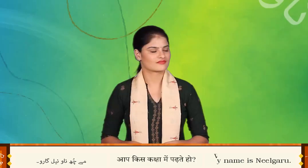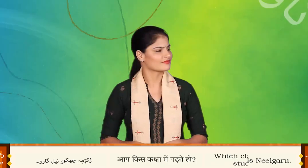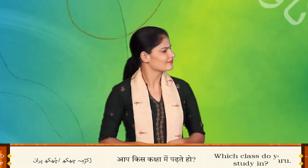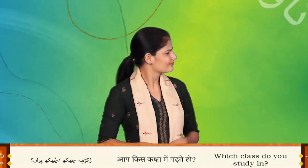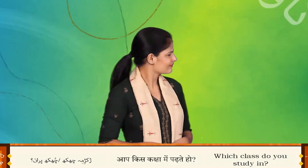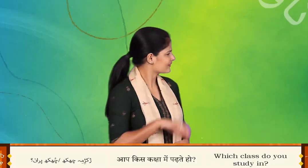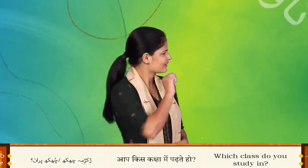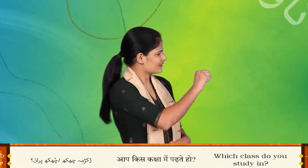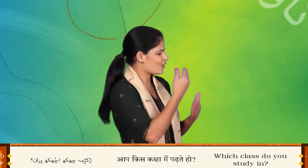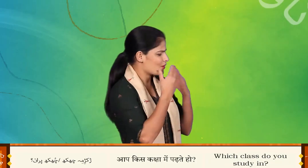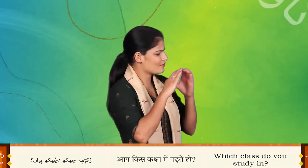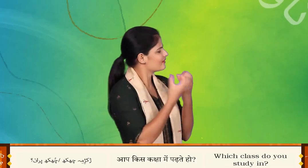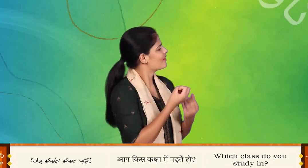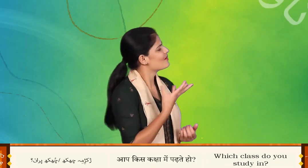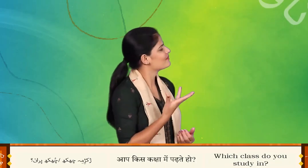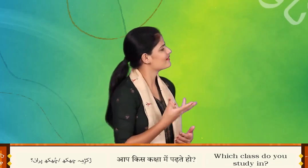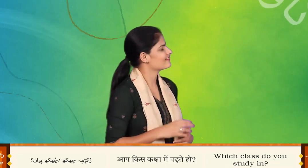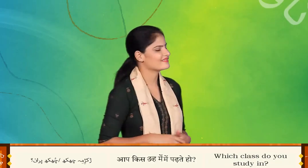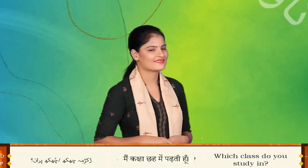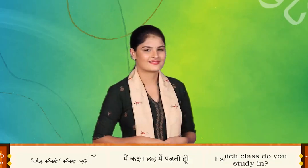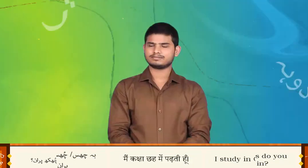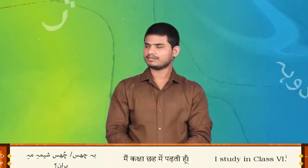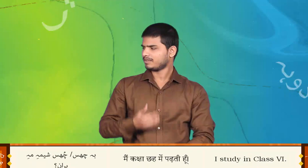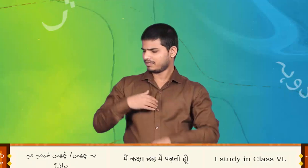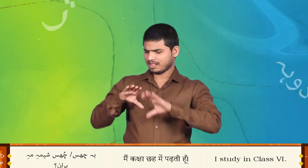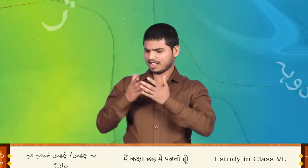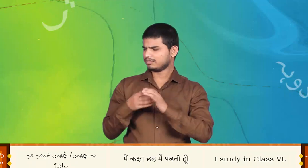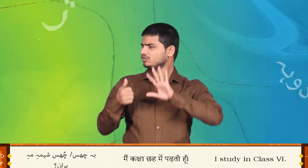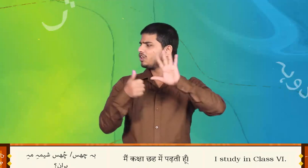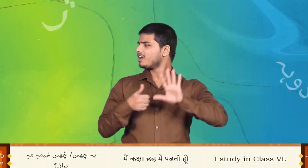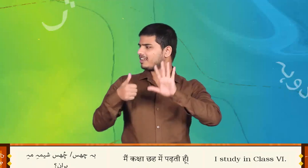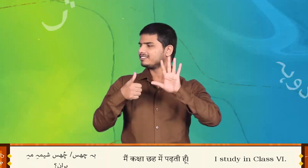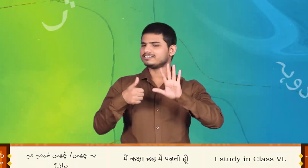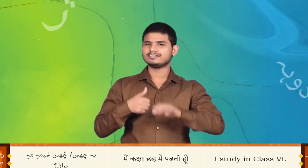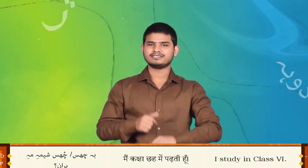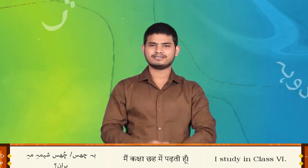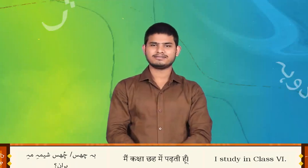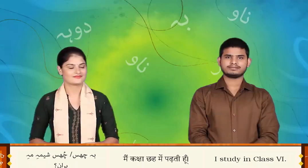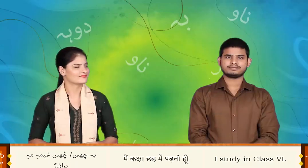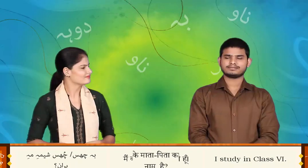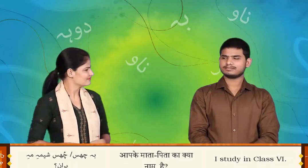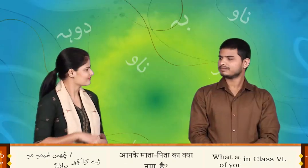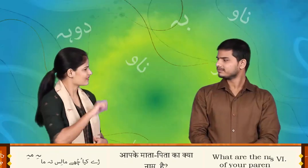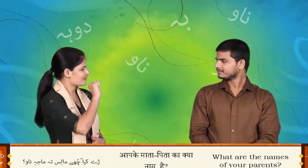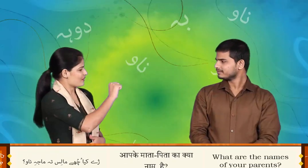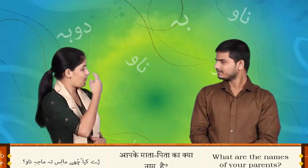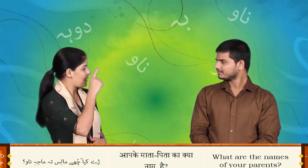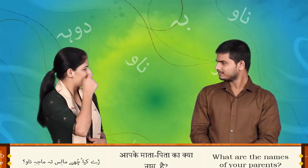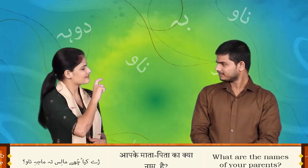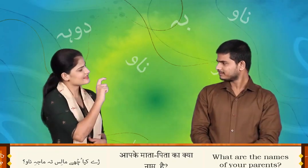चे कत्मी छुक परान वच्य शेय में परान चे क्या चुई मेल